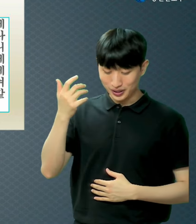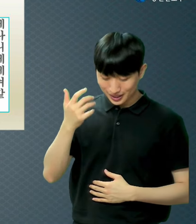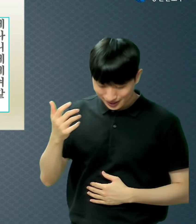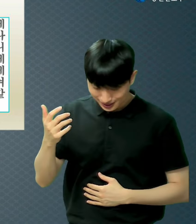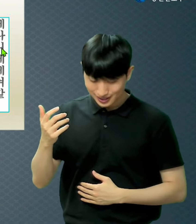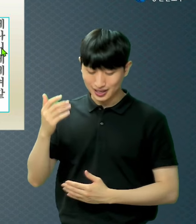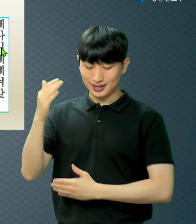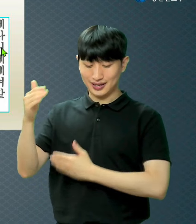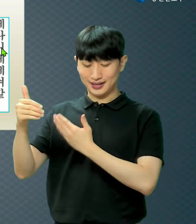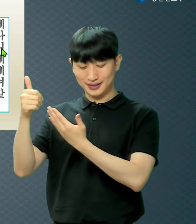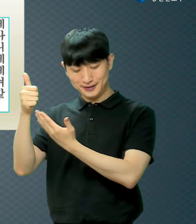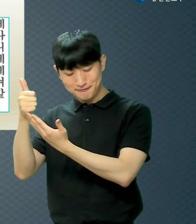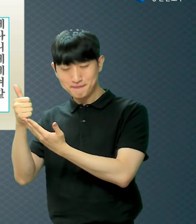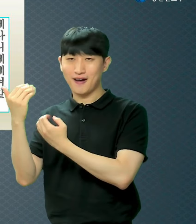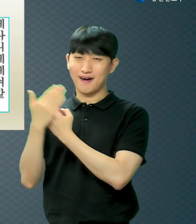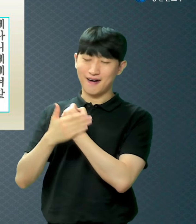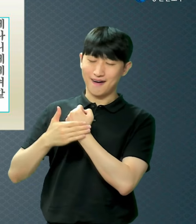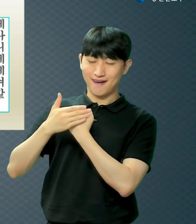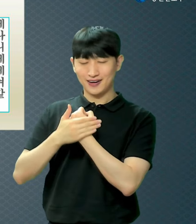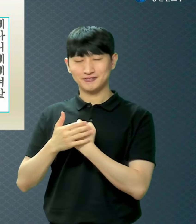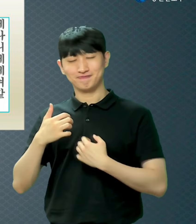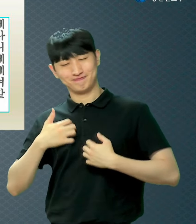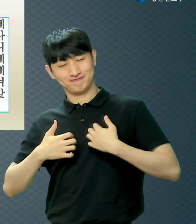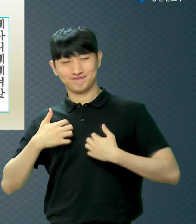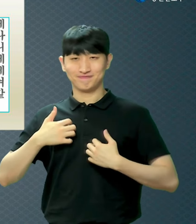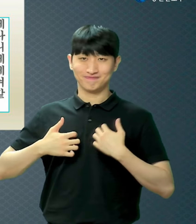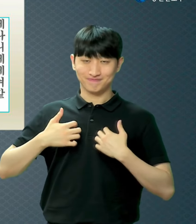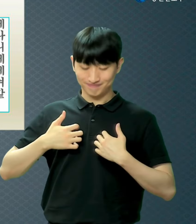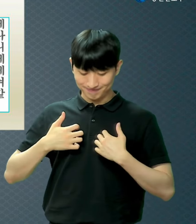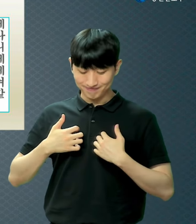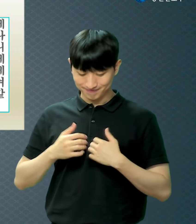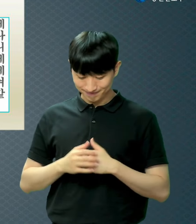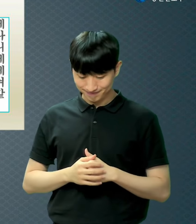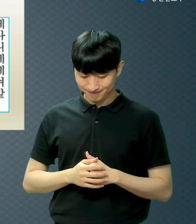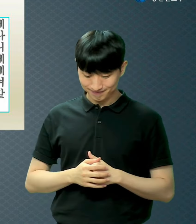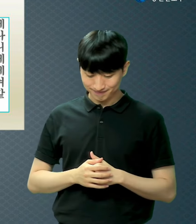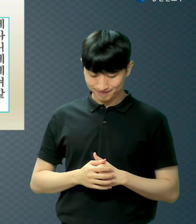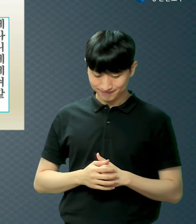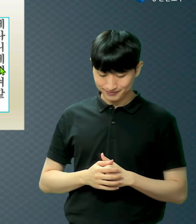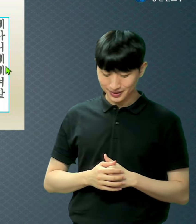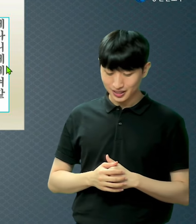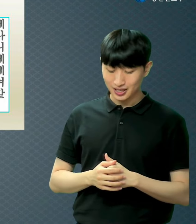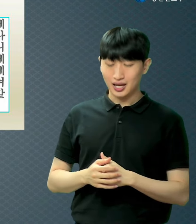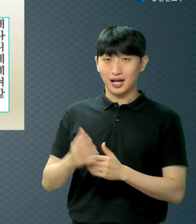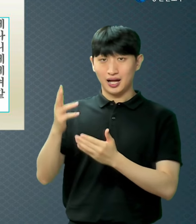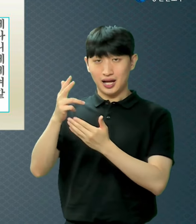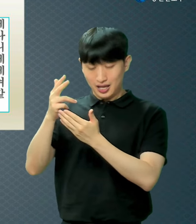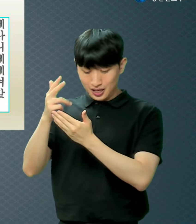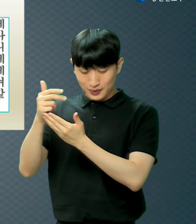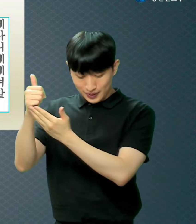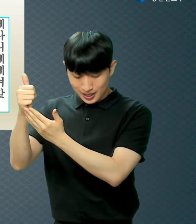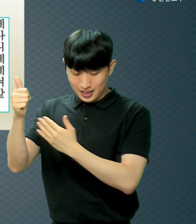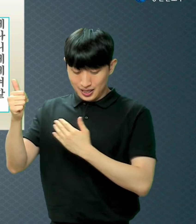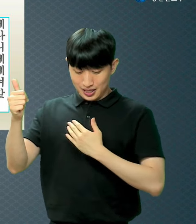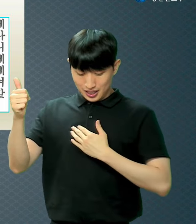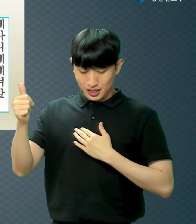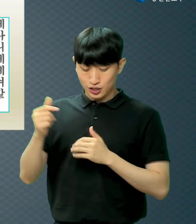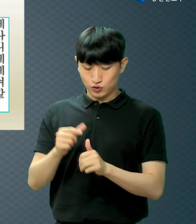인하여 즐거워하리니 이는 그가 하나님이 구원의 옷으로 내게 입히시며